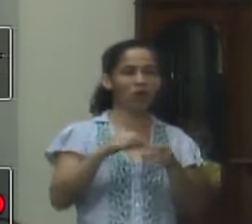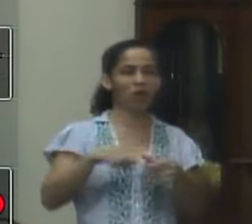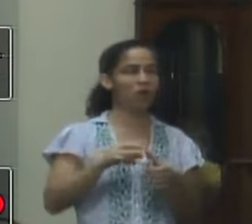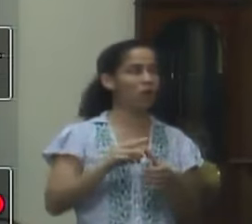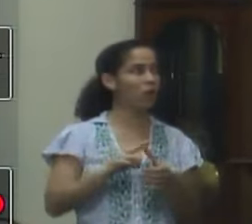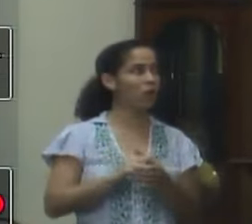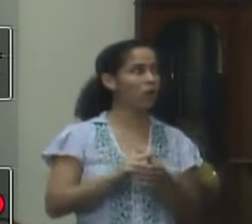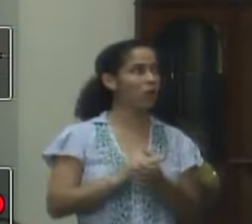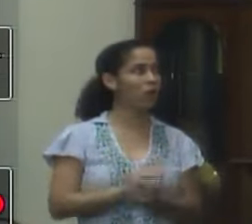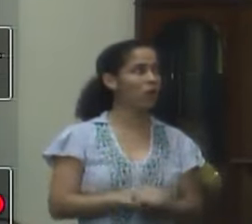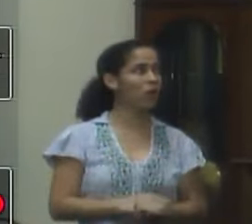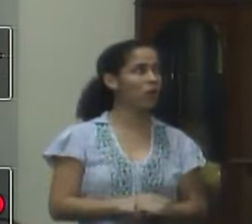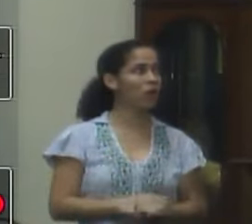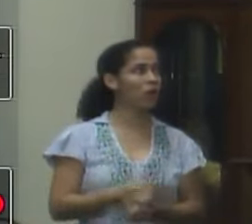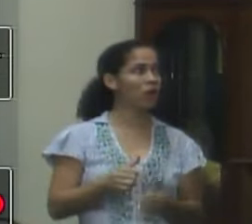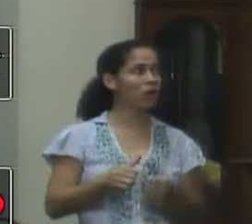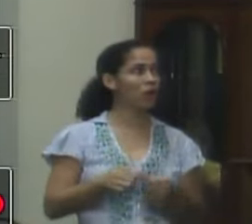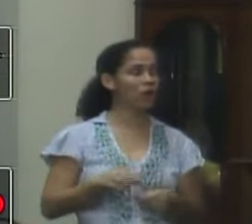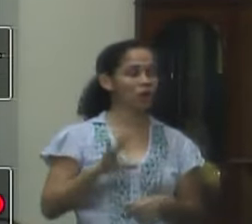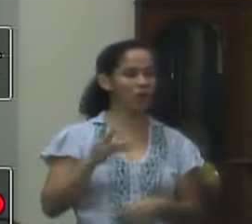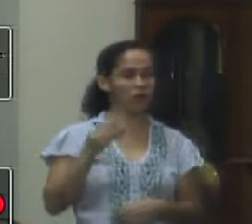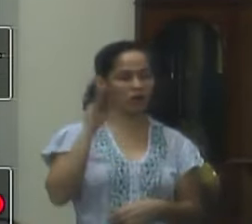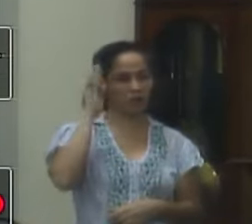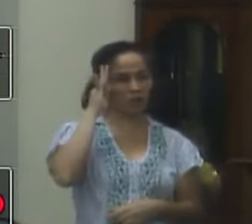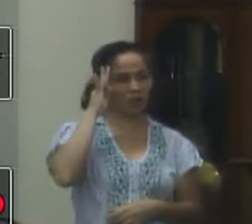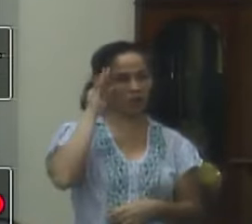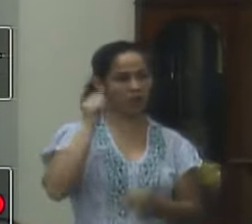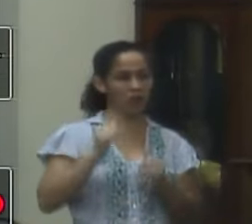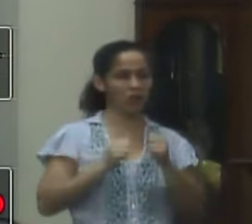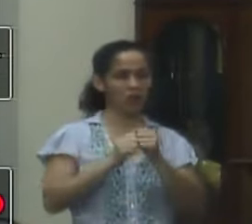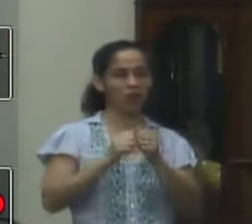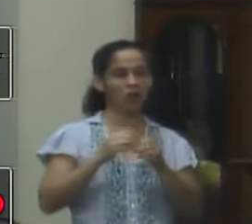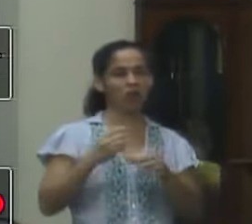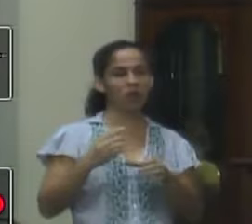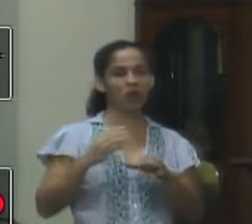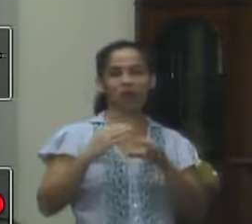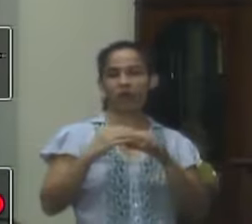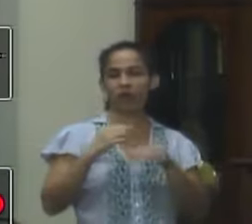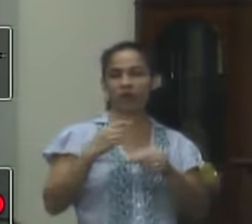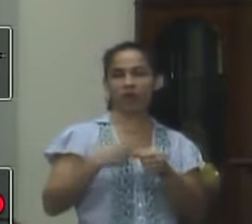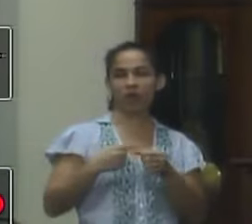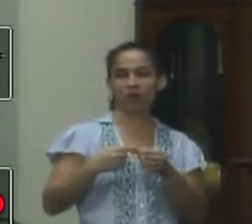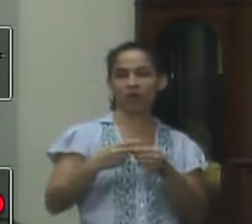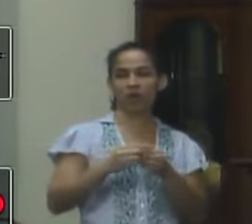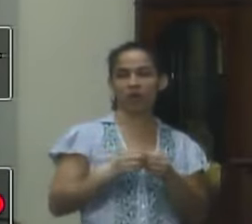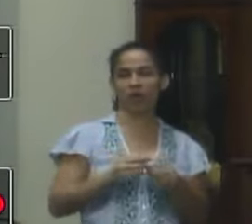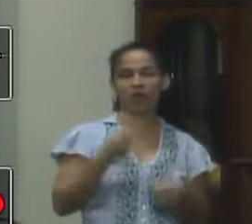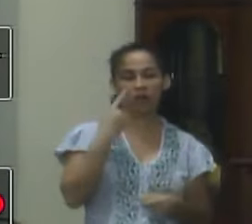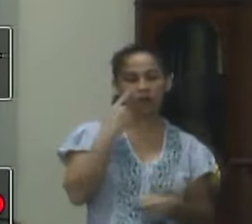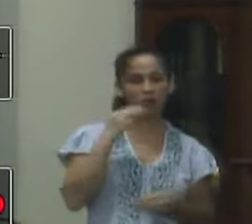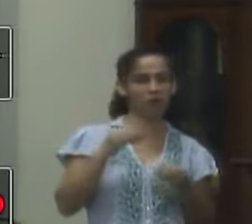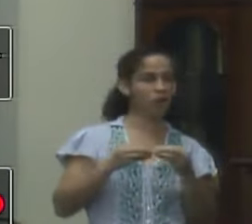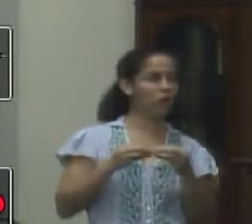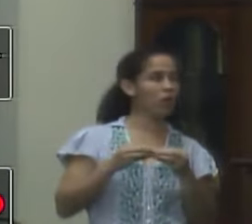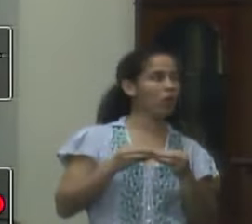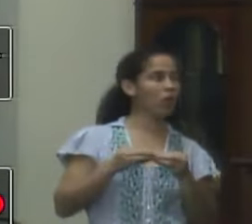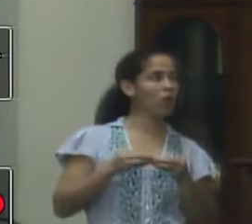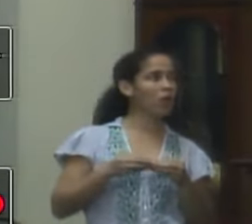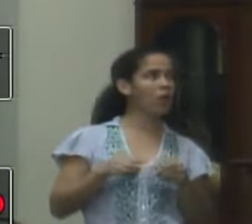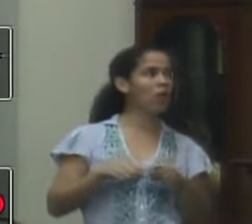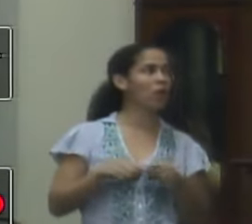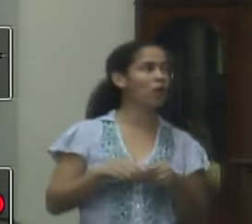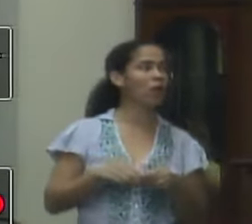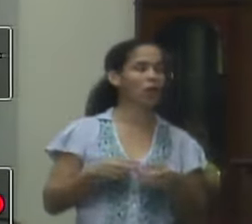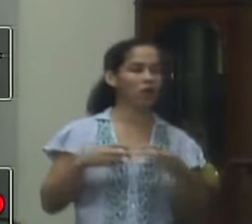me propus a isso vou estar lá toda quarta-feira junto com aquela comunidade para ver de perto aproveitando esse gancho